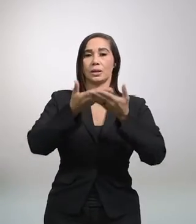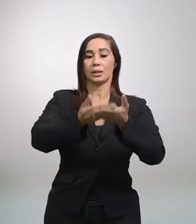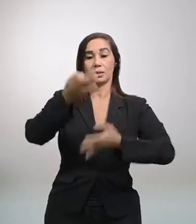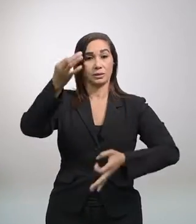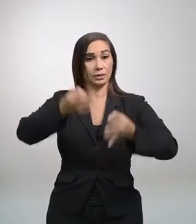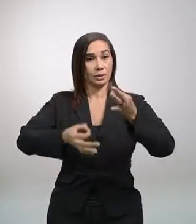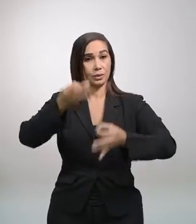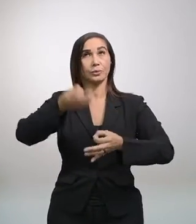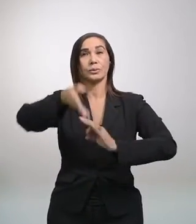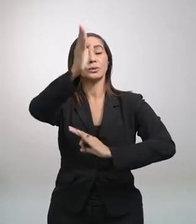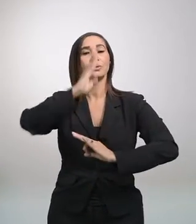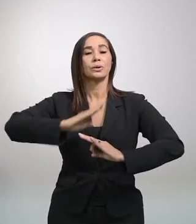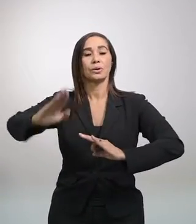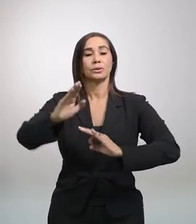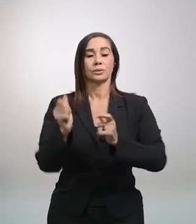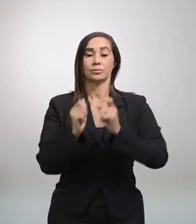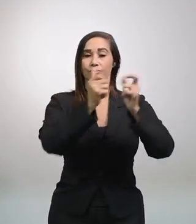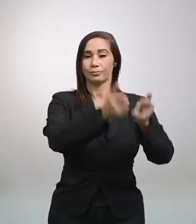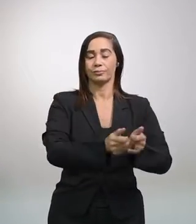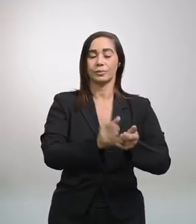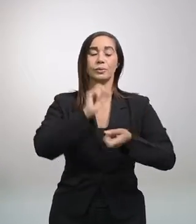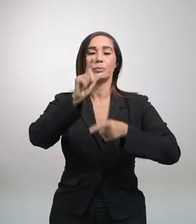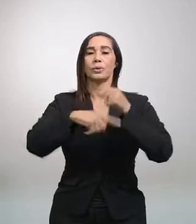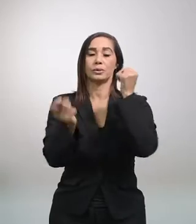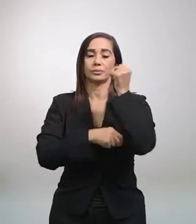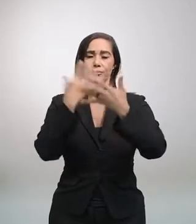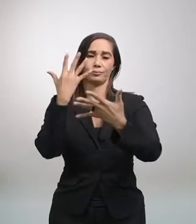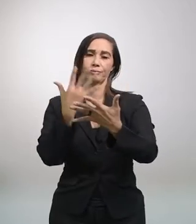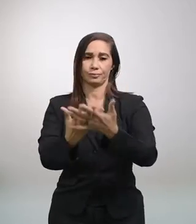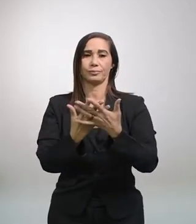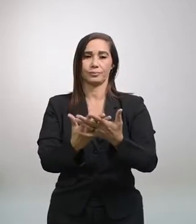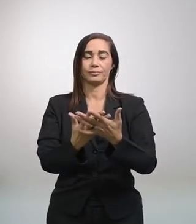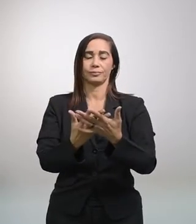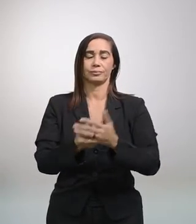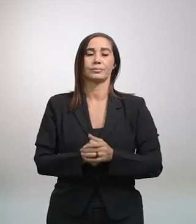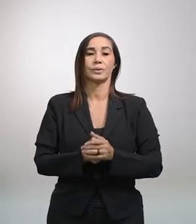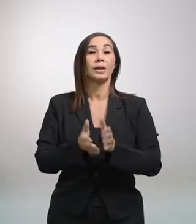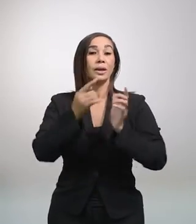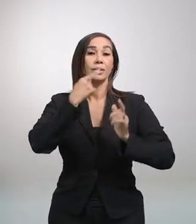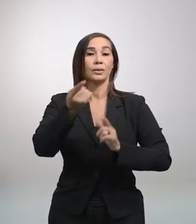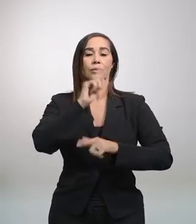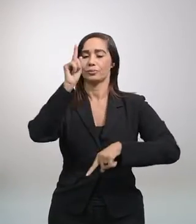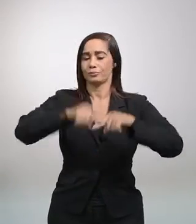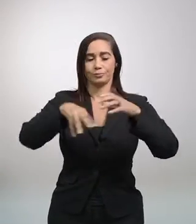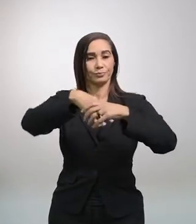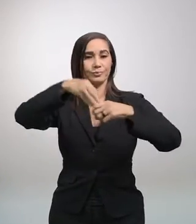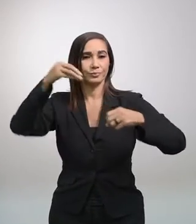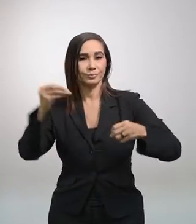entregue al juez, y el juez al alguacil, y te metan en la cárcel. Te aseguro que no saldrás de allí